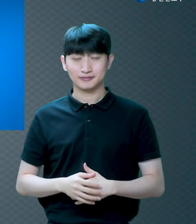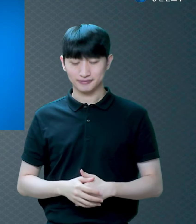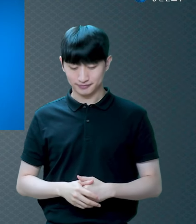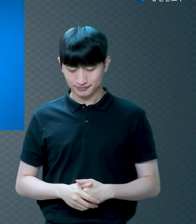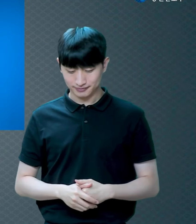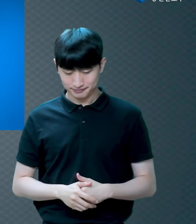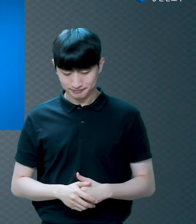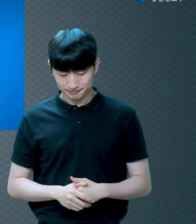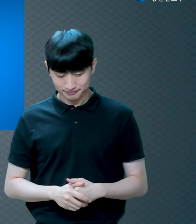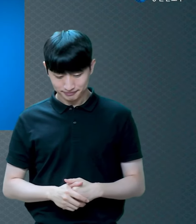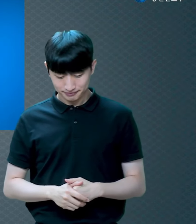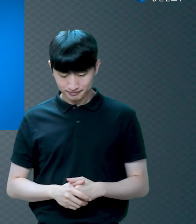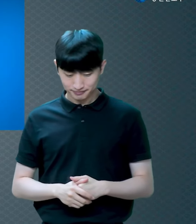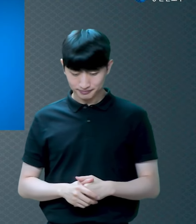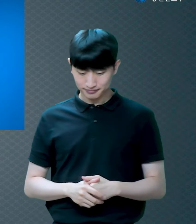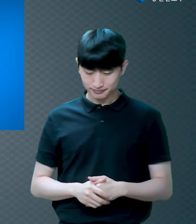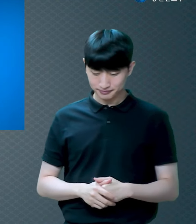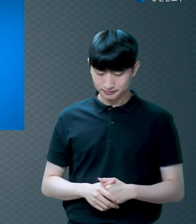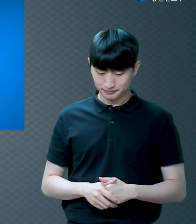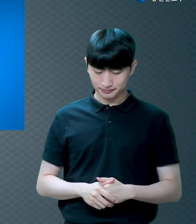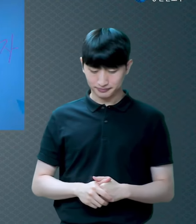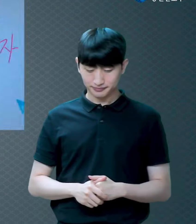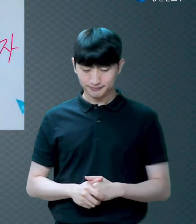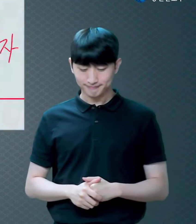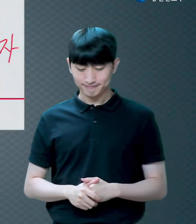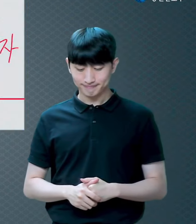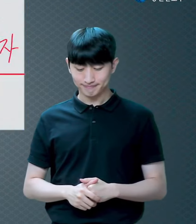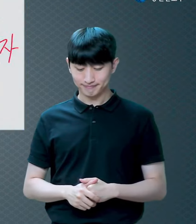보시면 여기